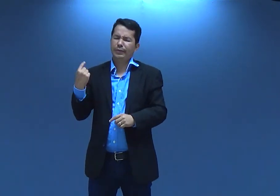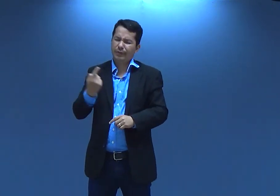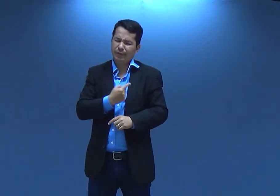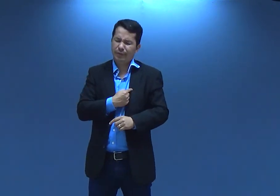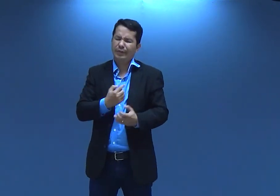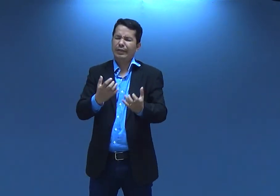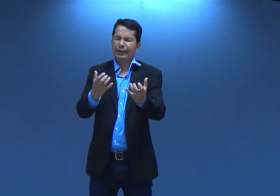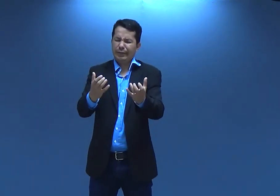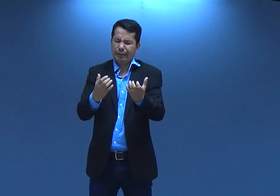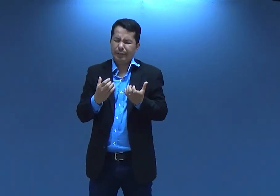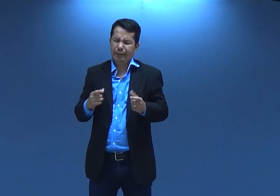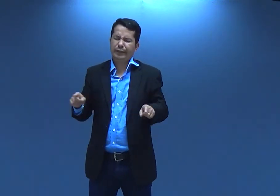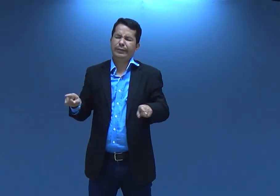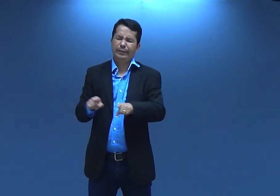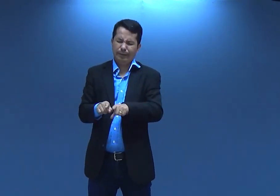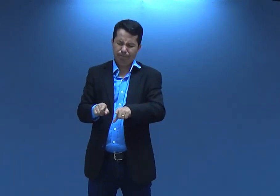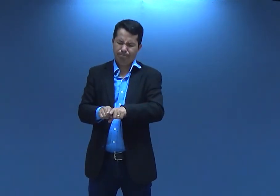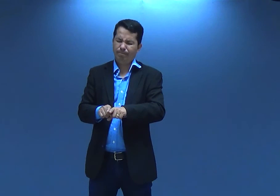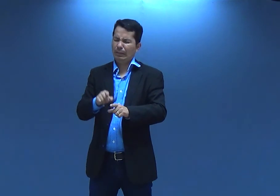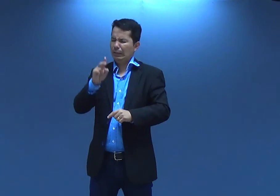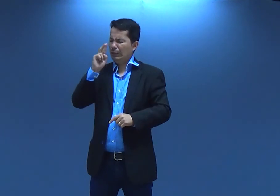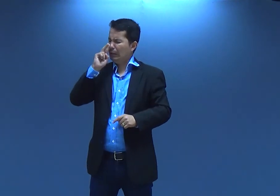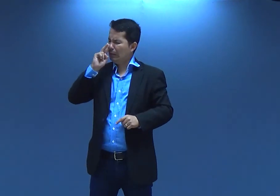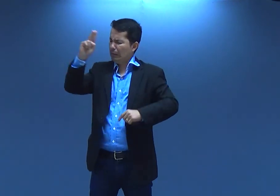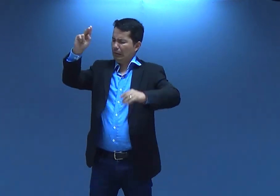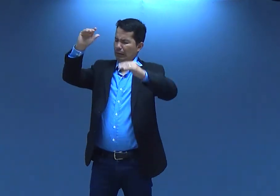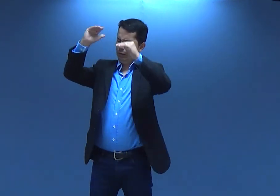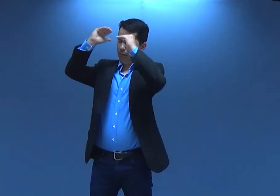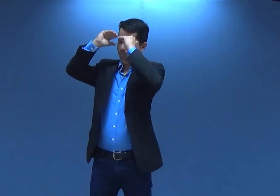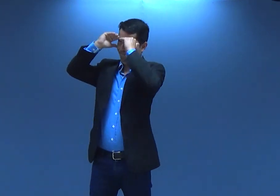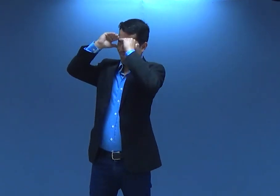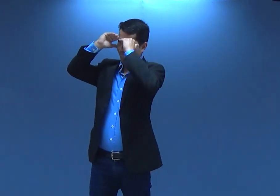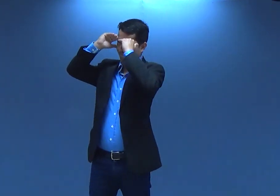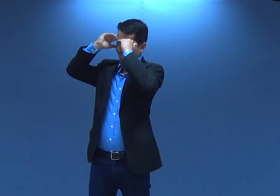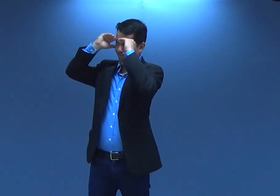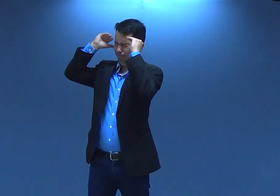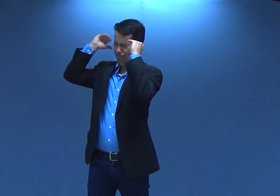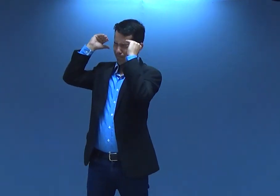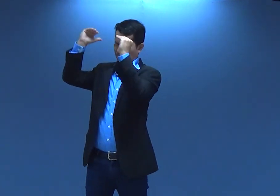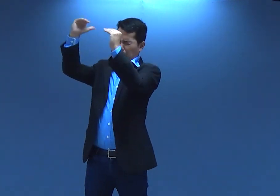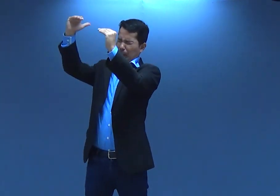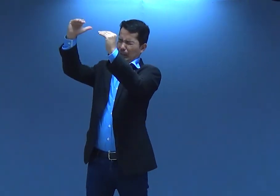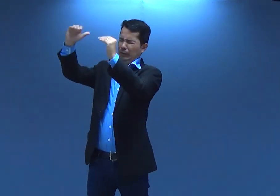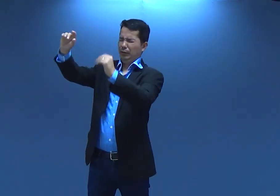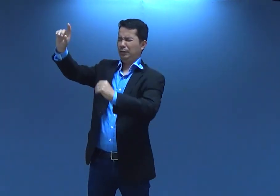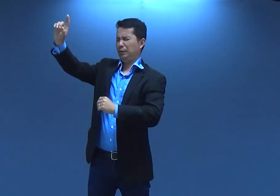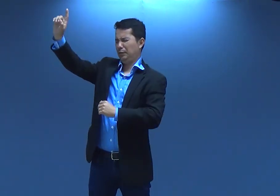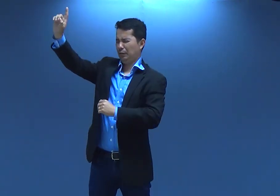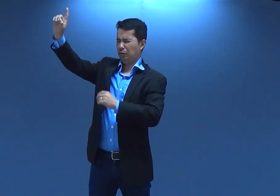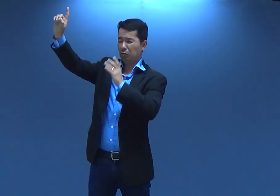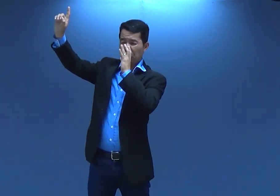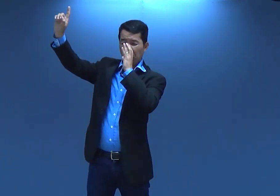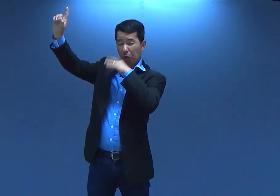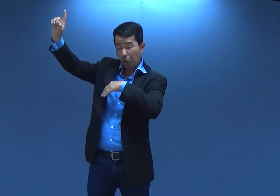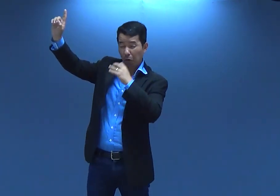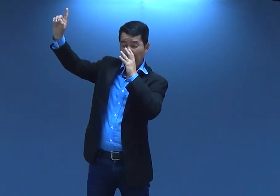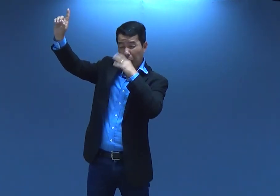porque nós realmente queremos ter essa força Pai de estar obedecendo a Ti